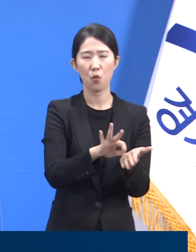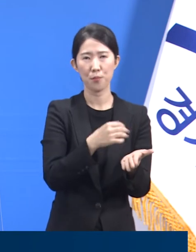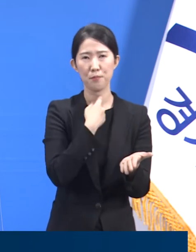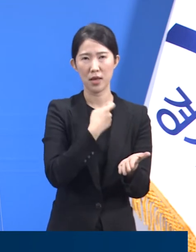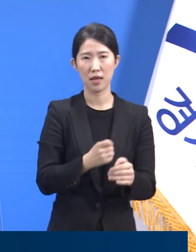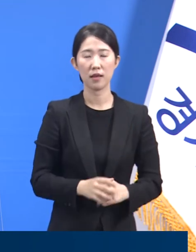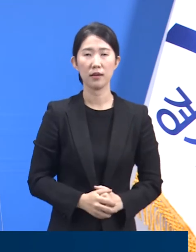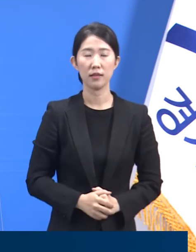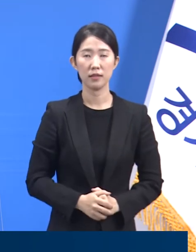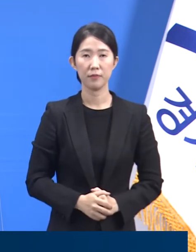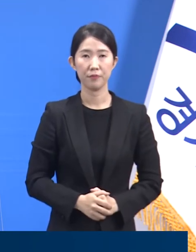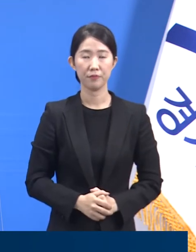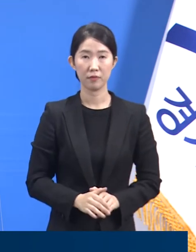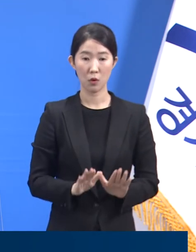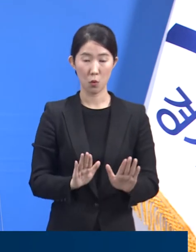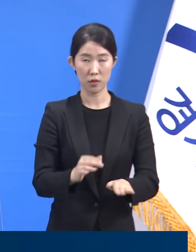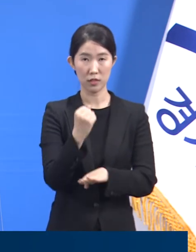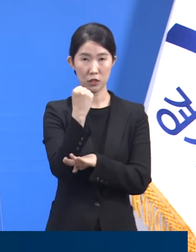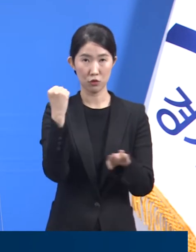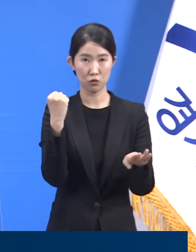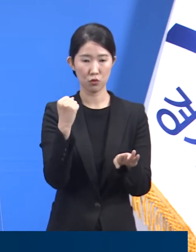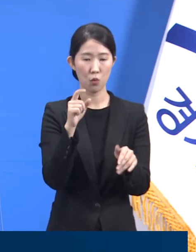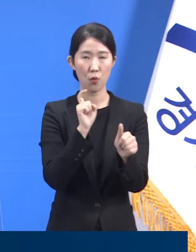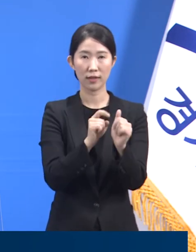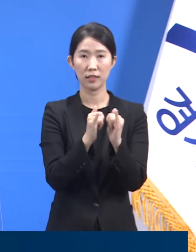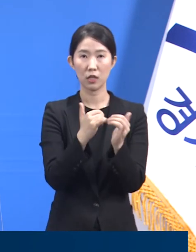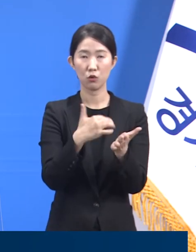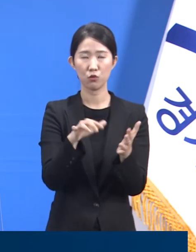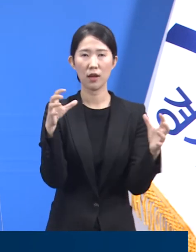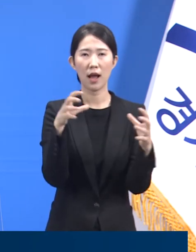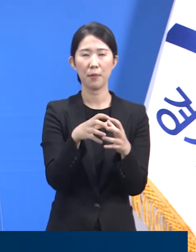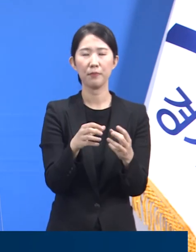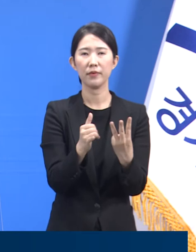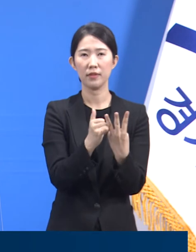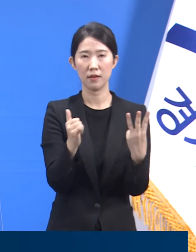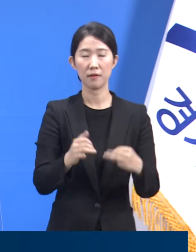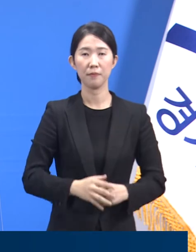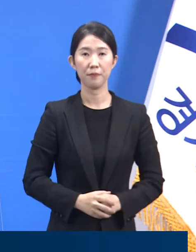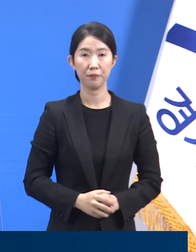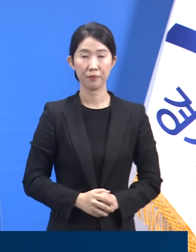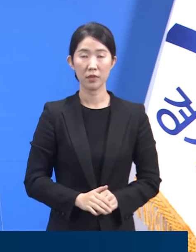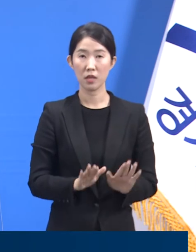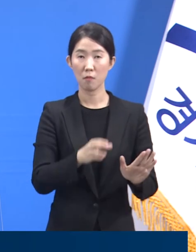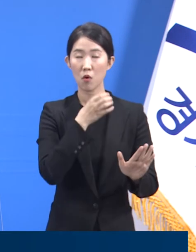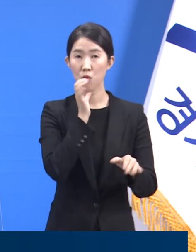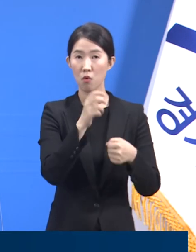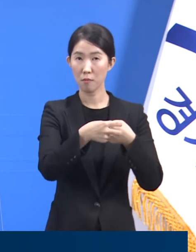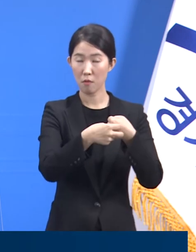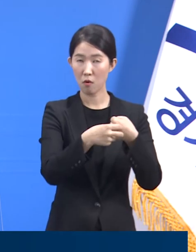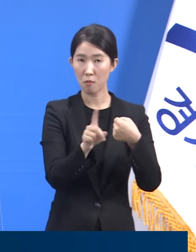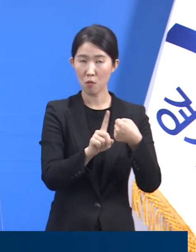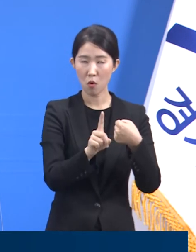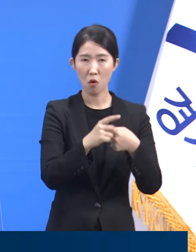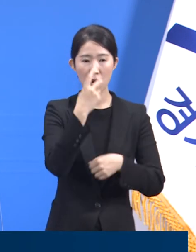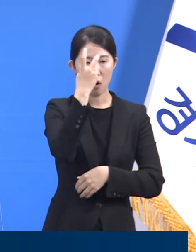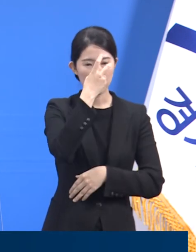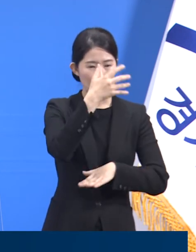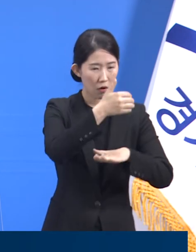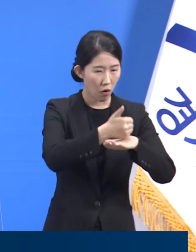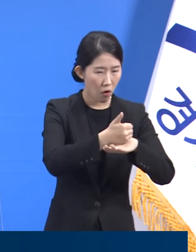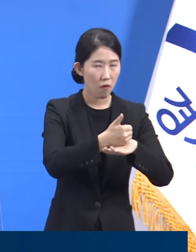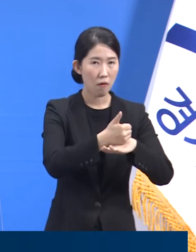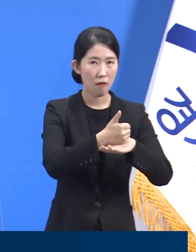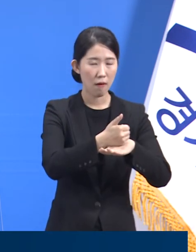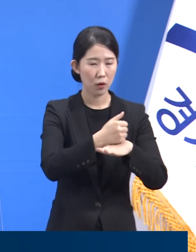0시 기준 총 확진자는 3명으로 확인됩니다. 해당 병원은 검사 대상자의 검사 결과와 조사가